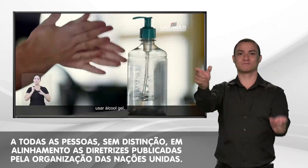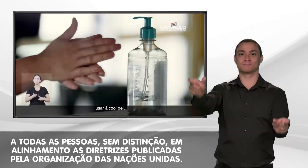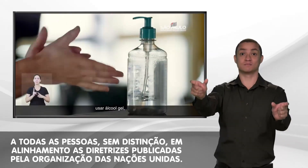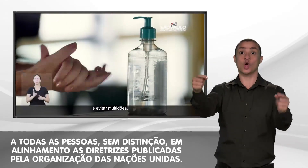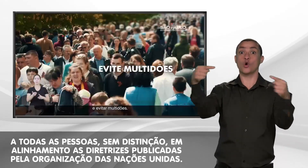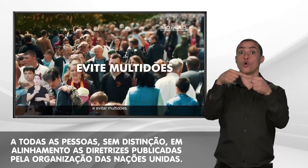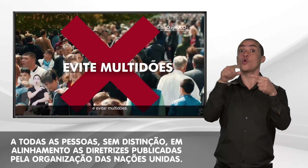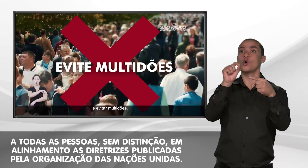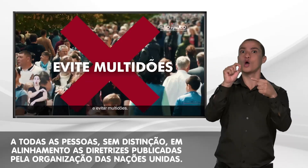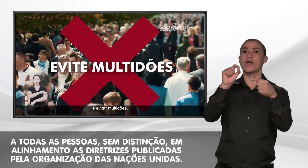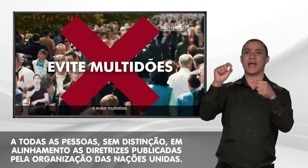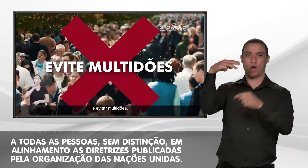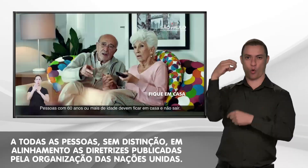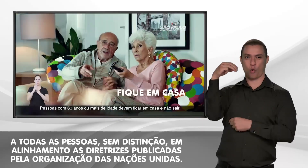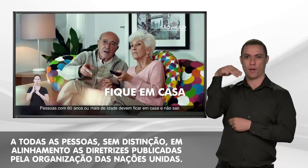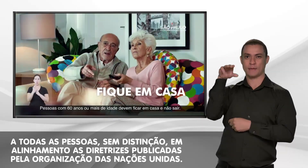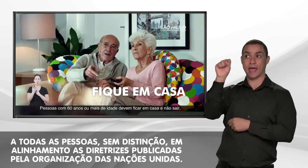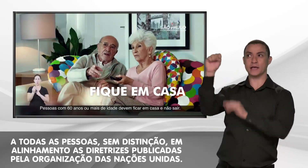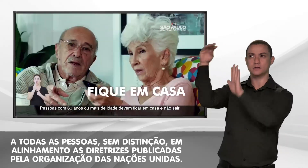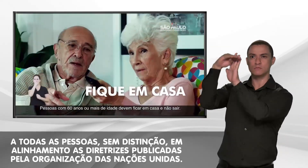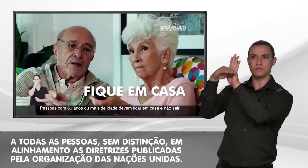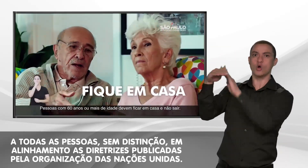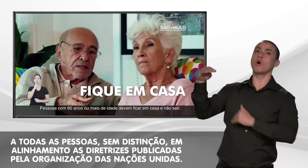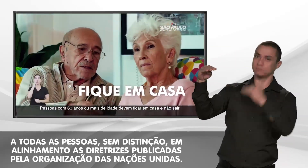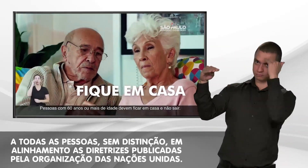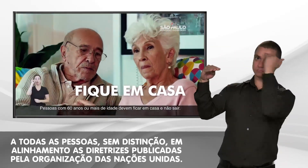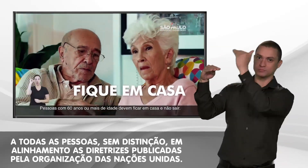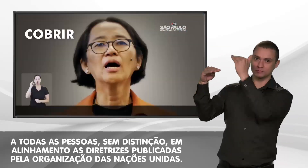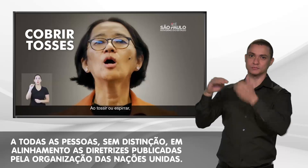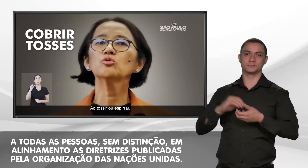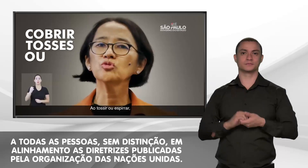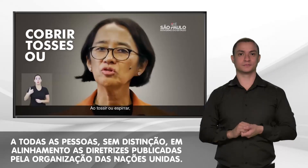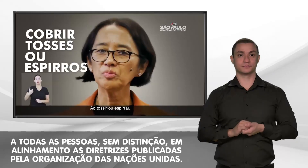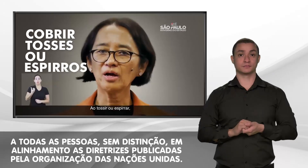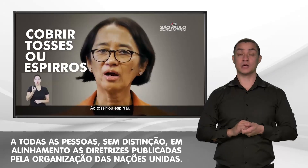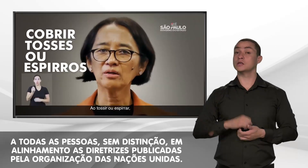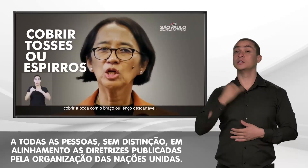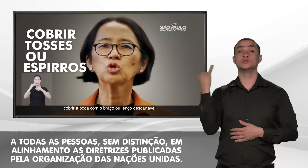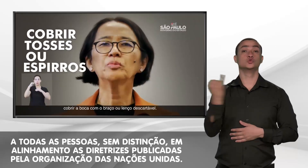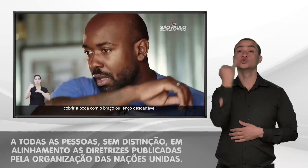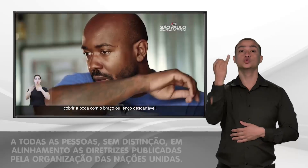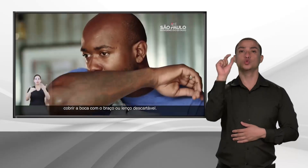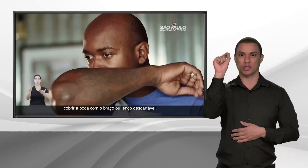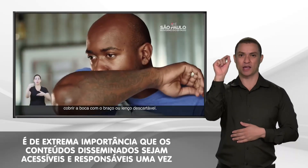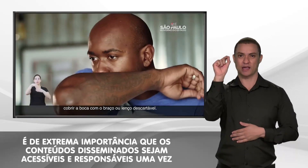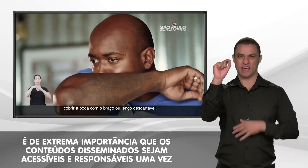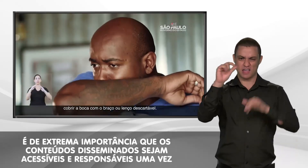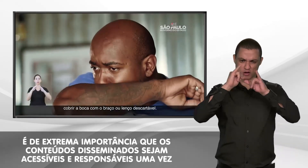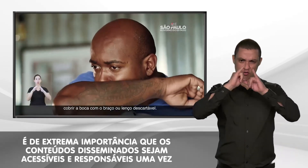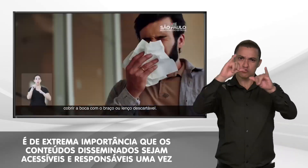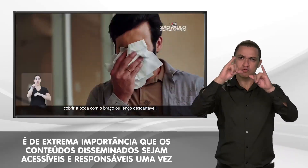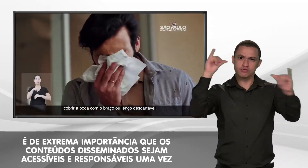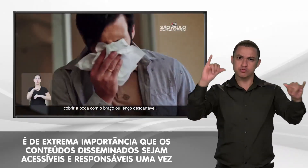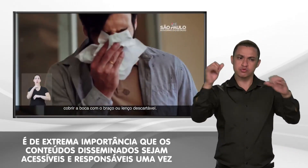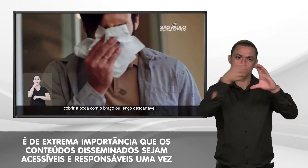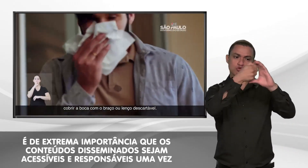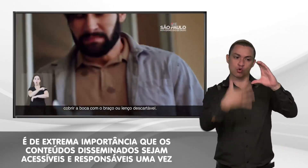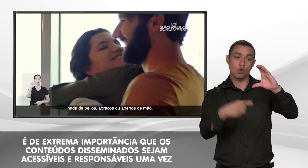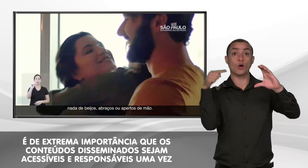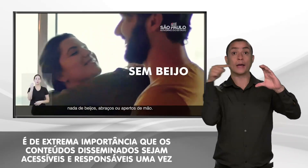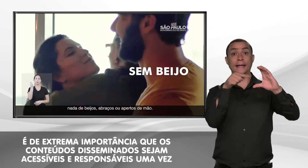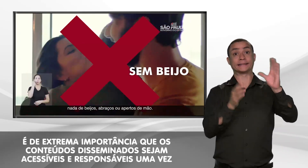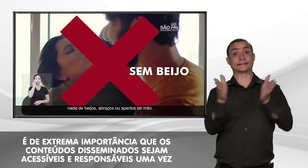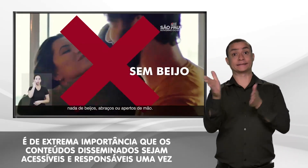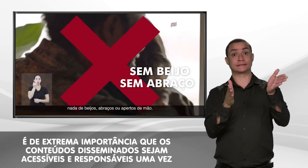sem distinção, em alinhamento às diretrizes publicadas pelas Organizações das Nações Unidas. É de extrema importância que os